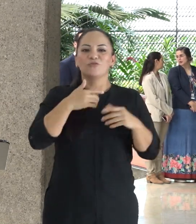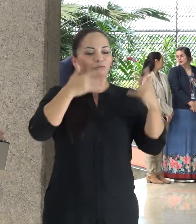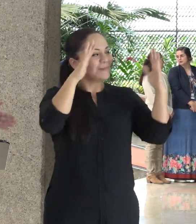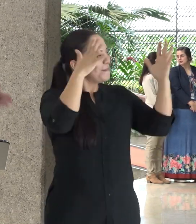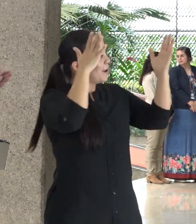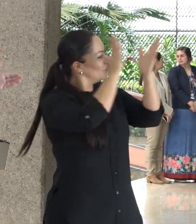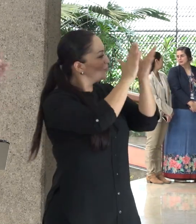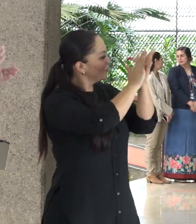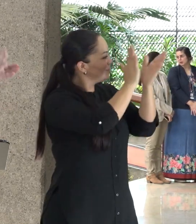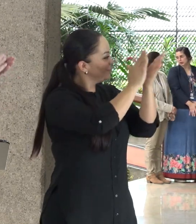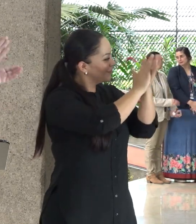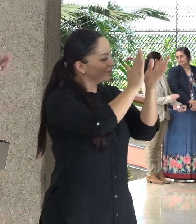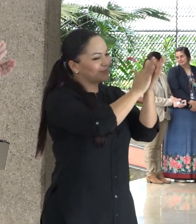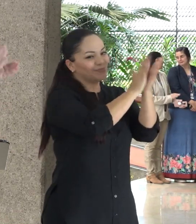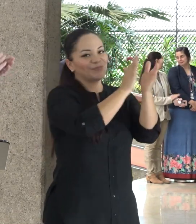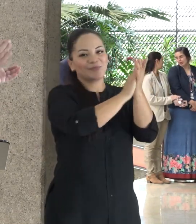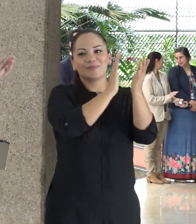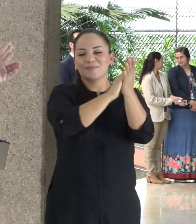un aplauso a ustedes.